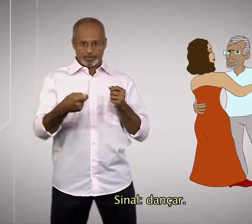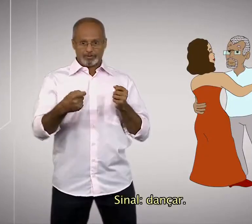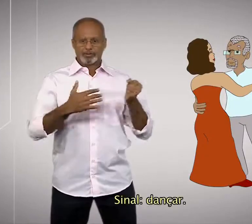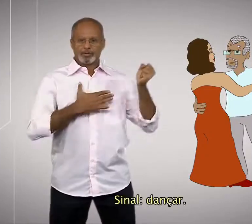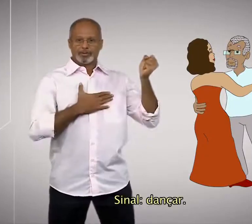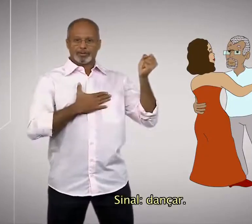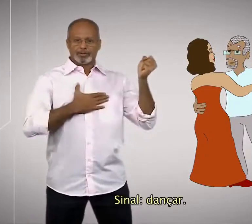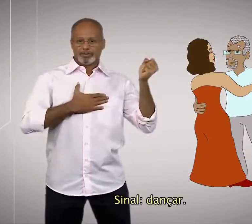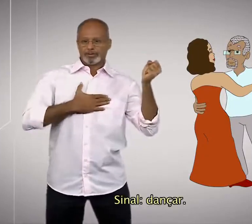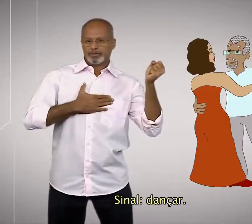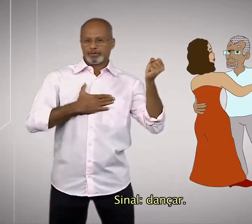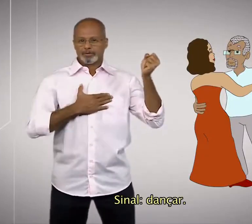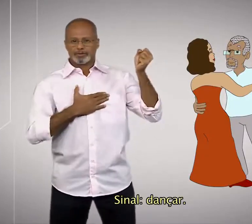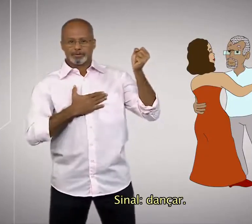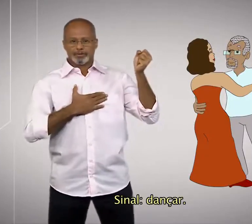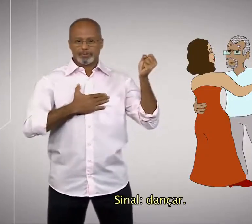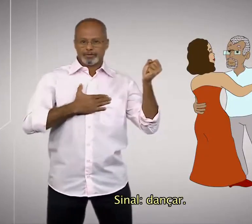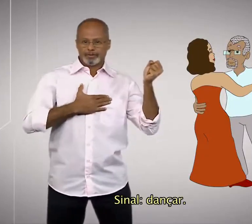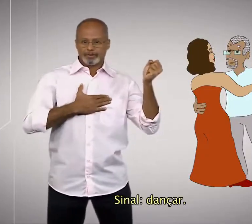Sinal, dançar.